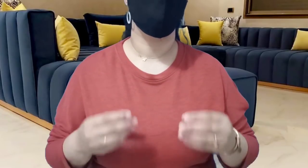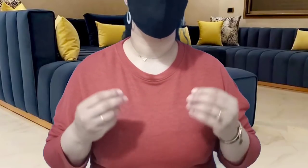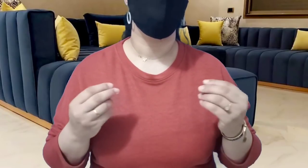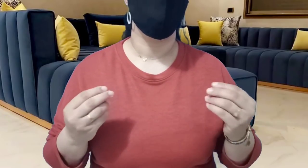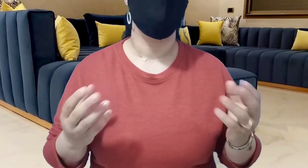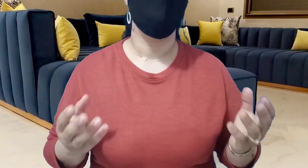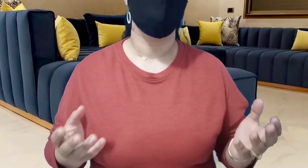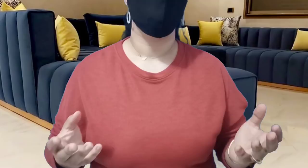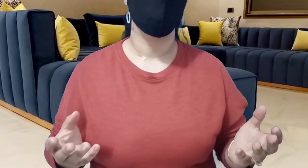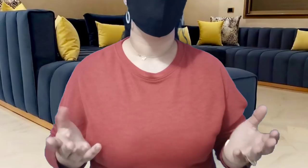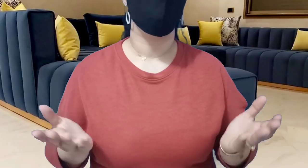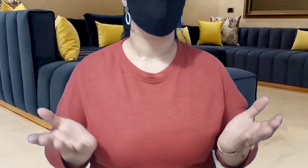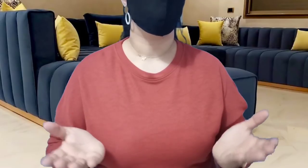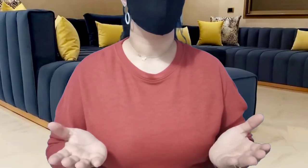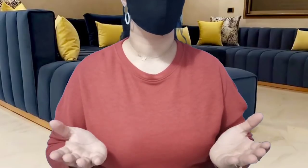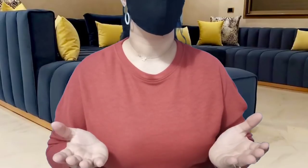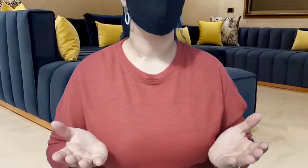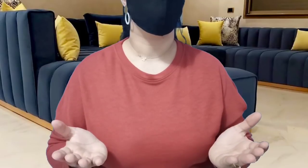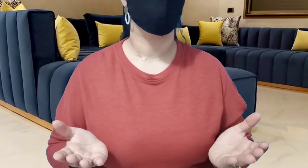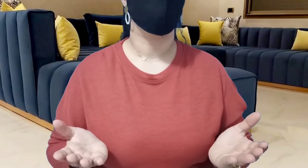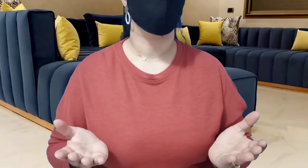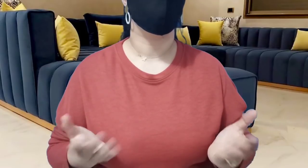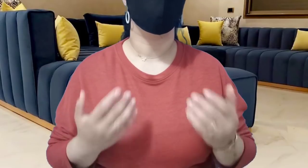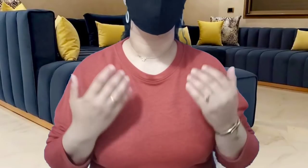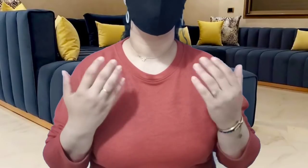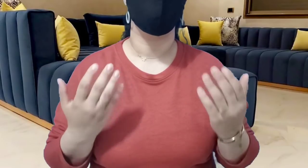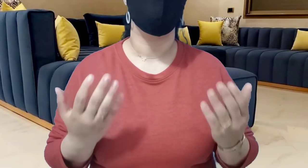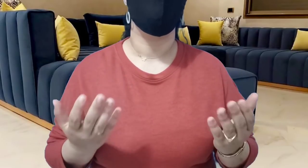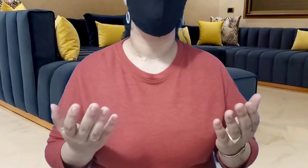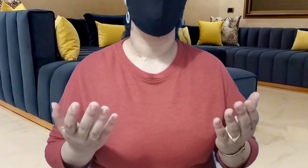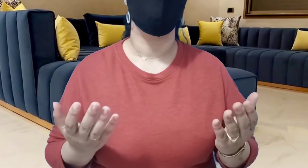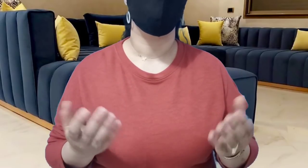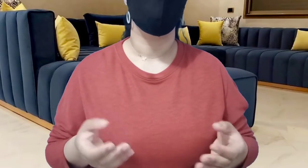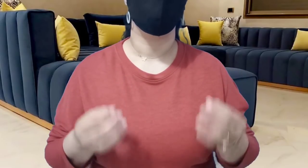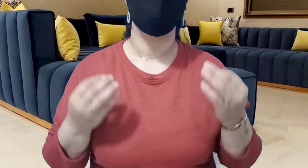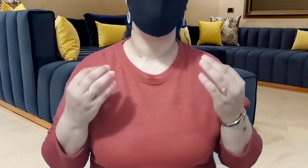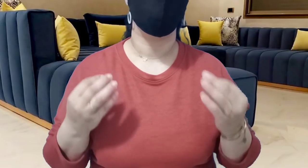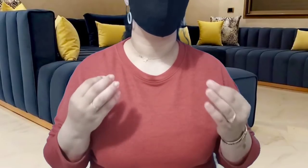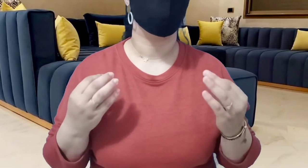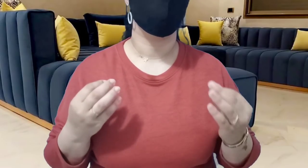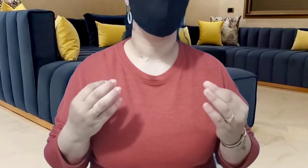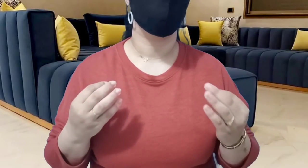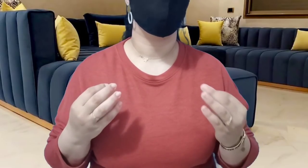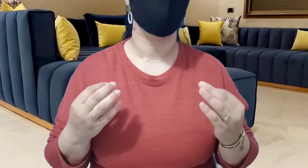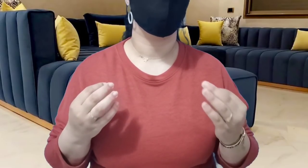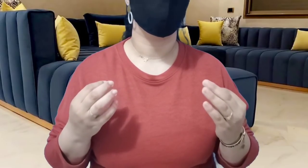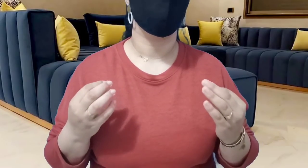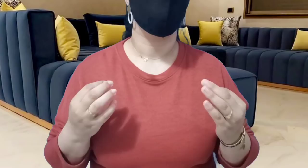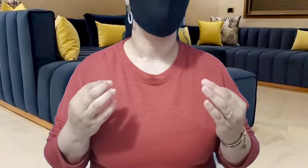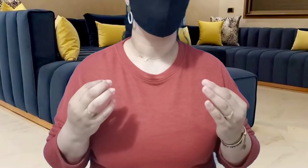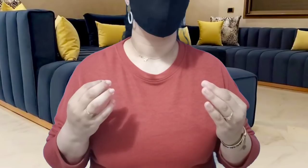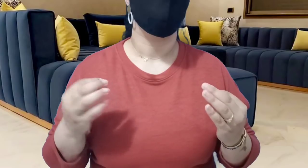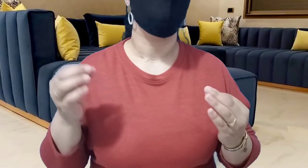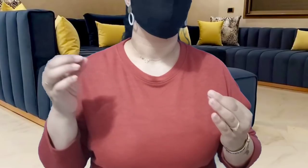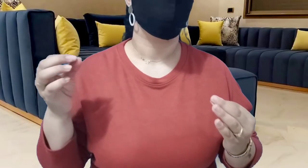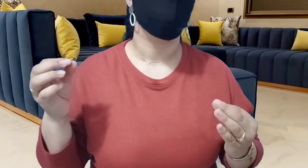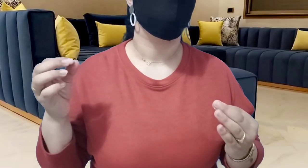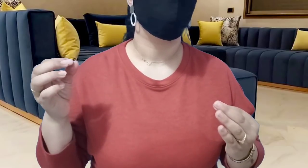ويشافيه لوليداته نعم الأب نعم الأب ونعم الأب إخواني أخواتي ربا